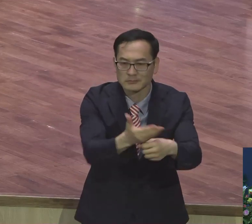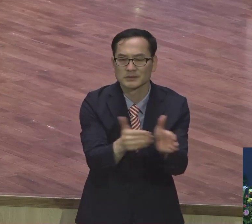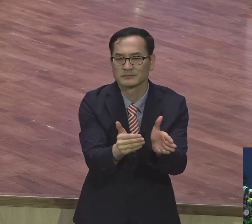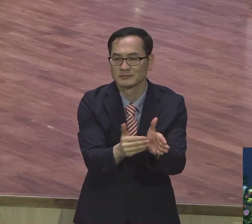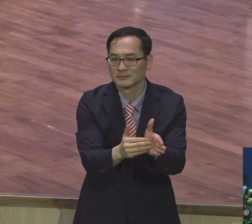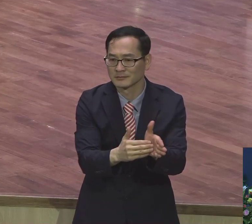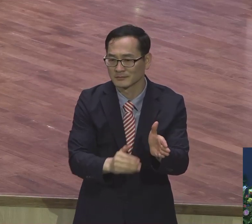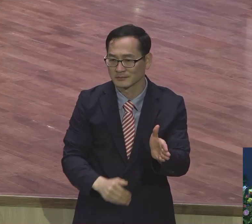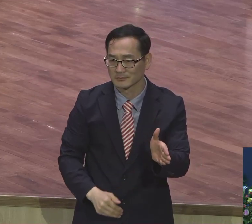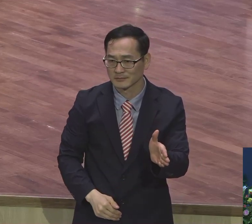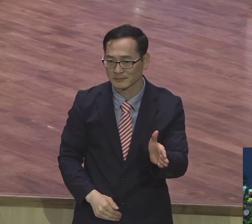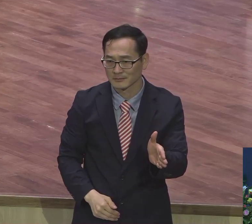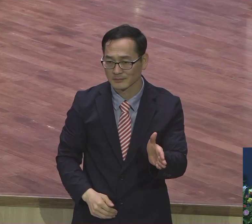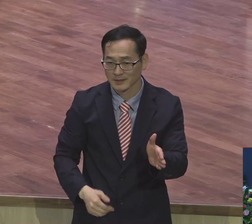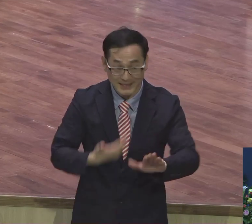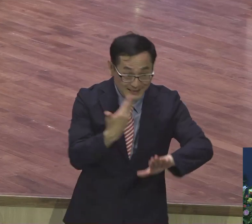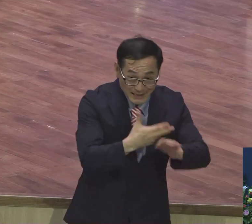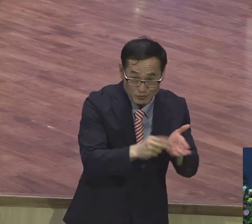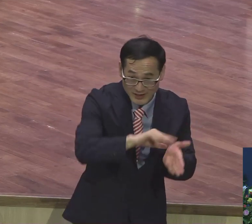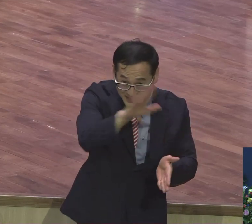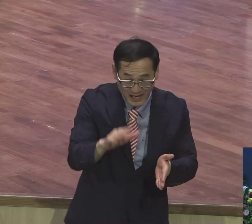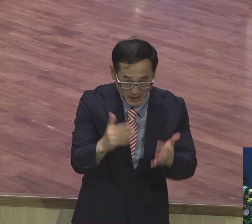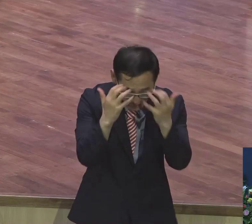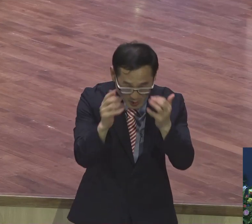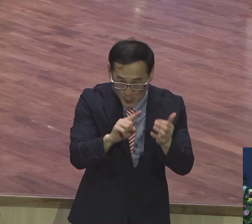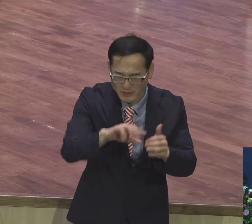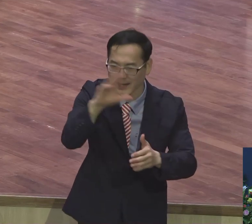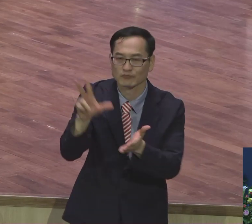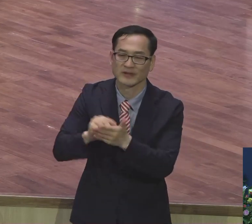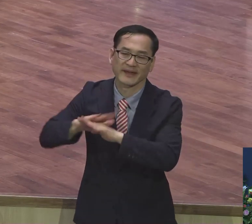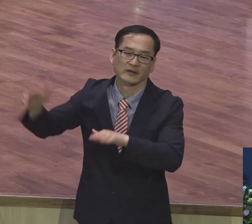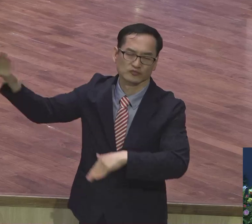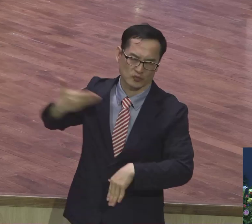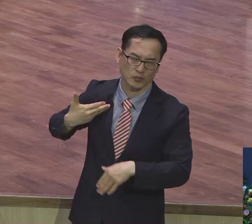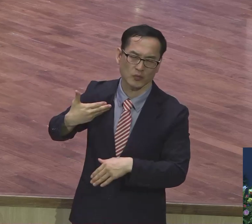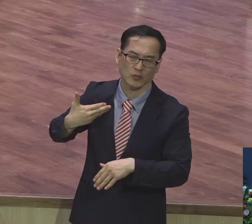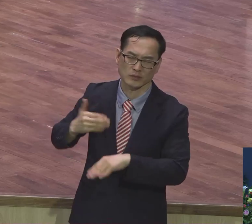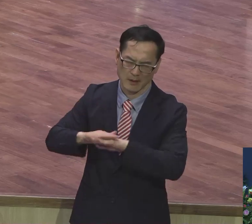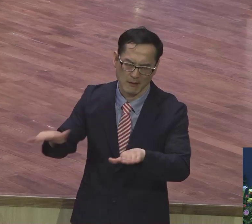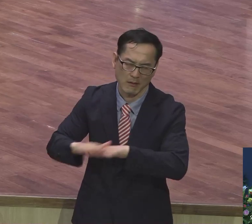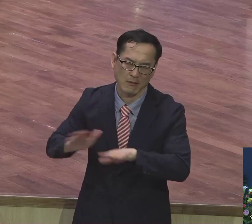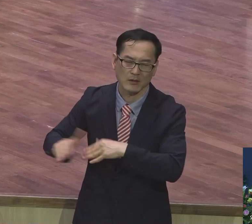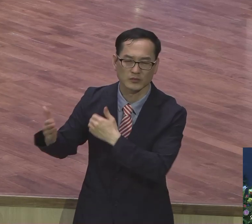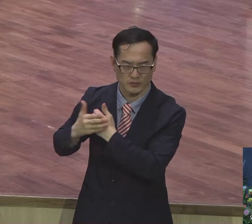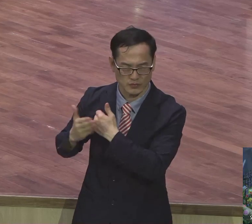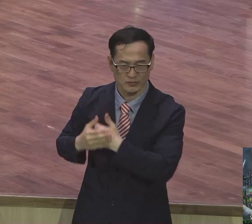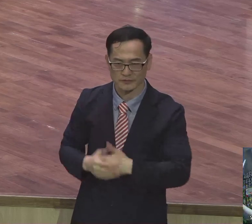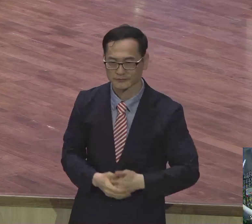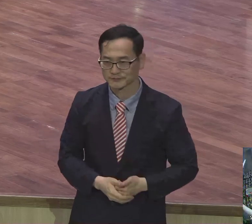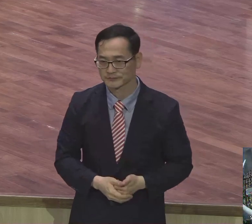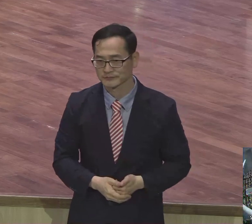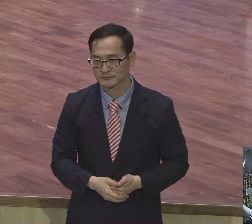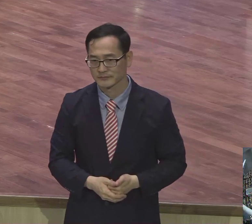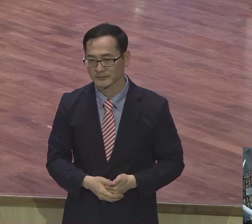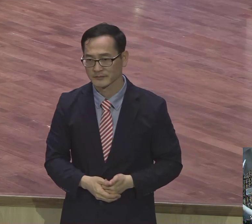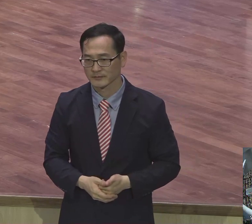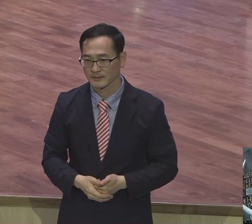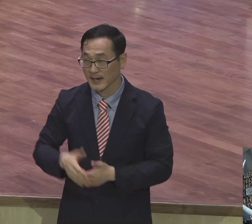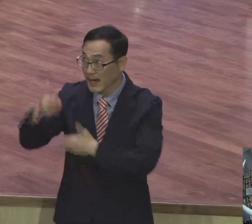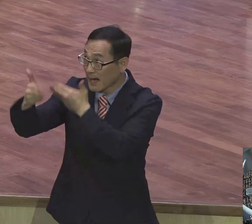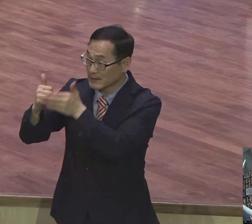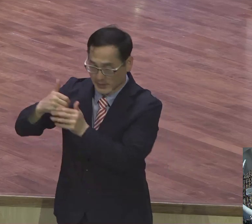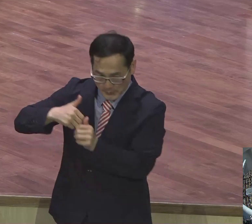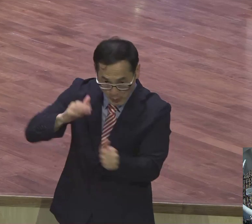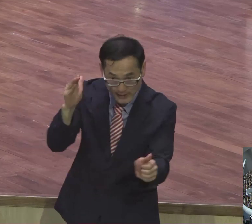아멘. 요한복음 3장 44절에 예수님께서 이렇게 말씀했어요. 하나님이 보내신 이는